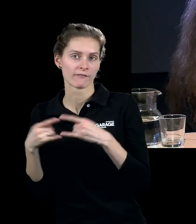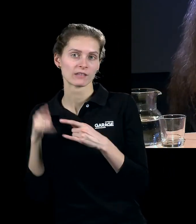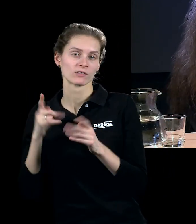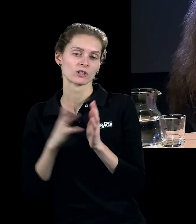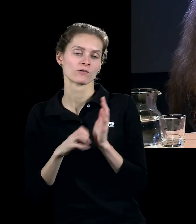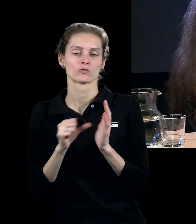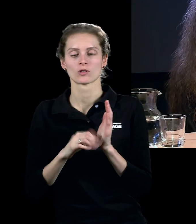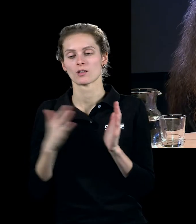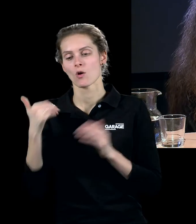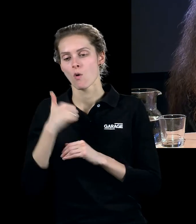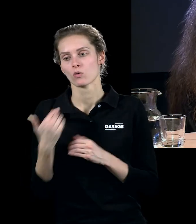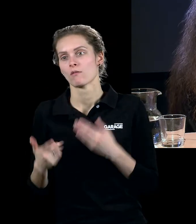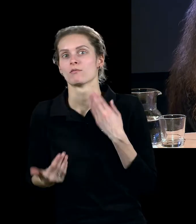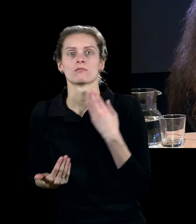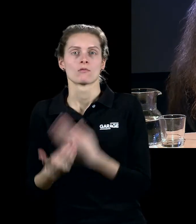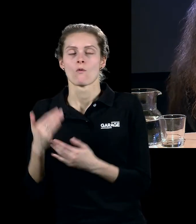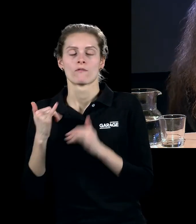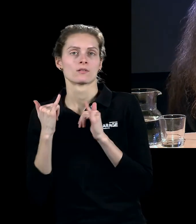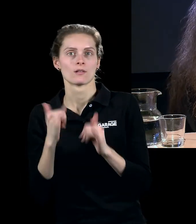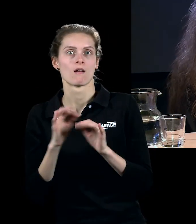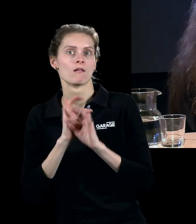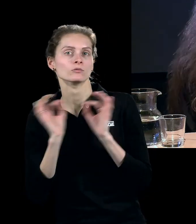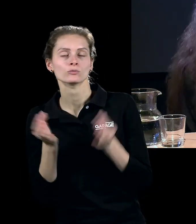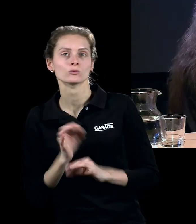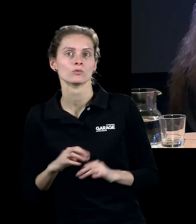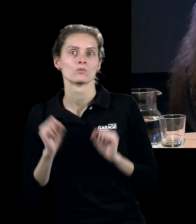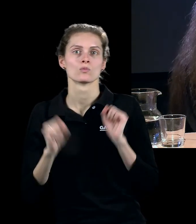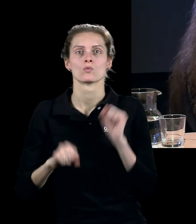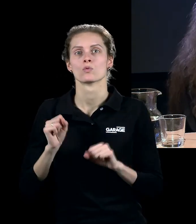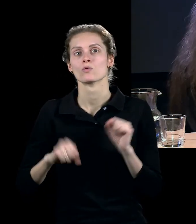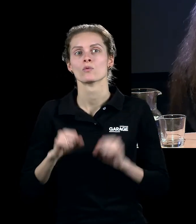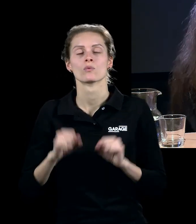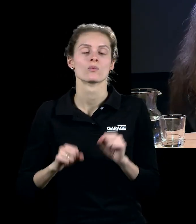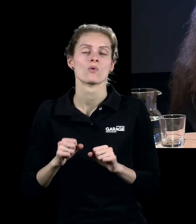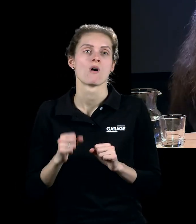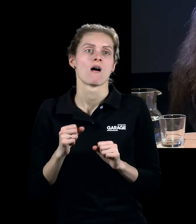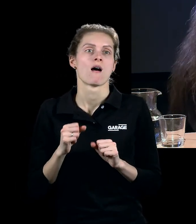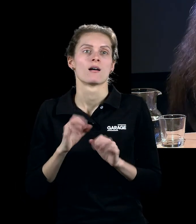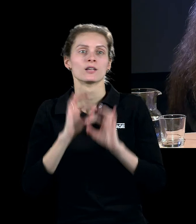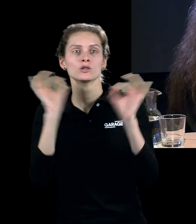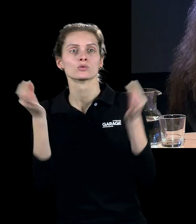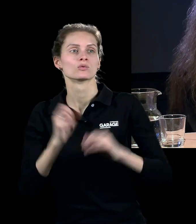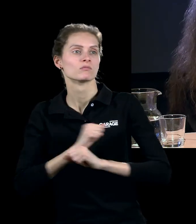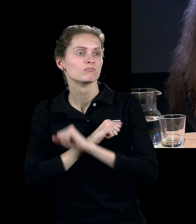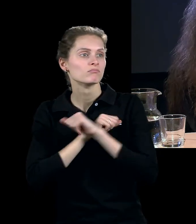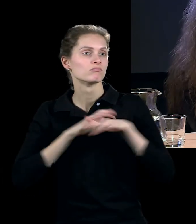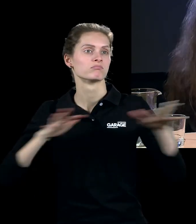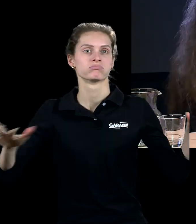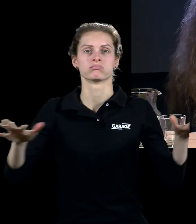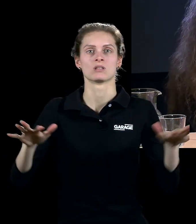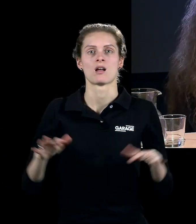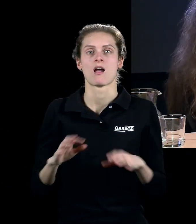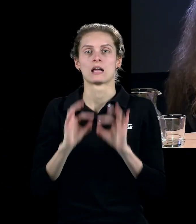мыслилось, как новая медиа, которая, наконец, выведет, сделает искусство общедоступным, выведет искусство из